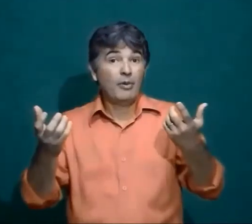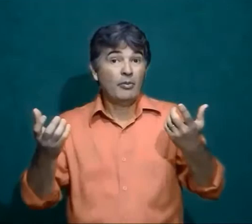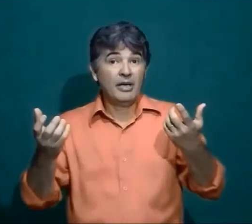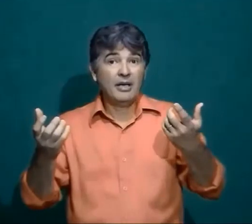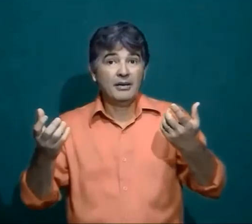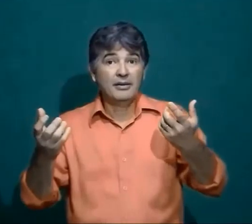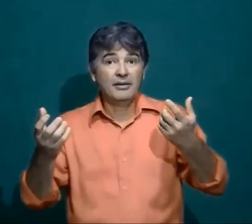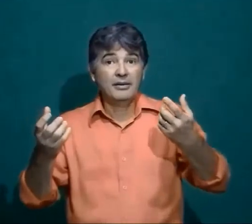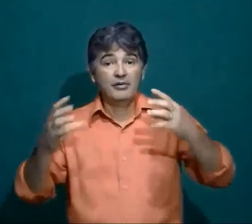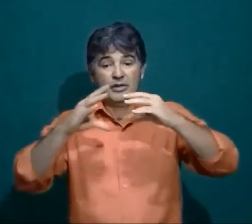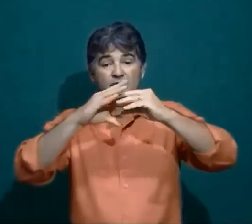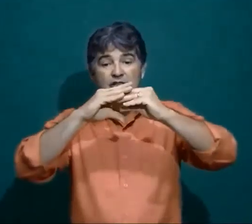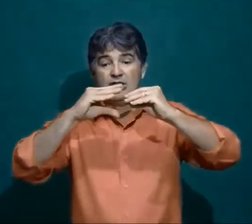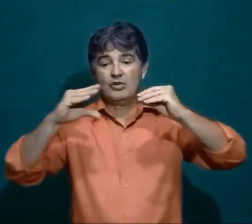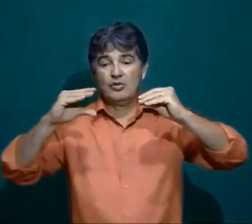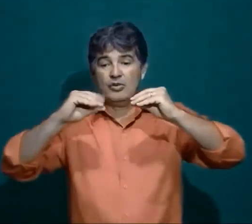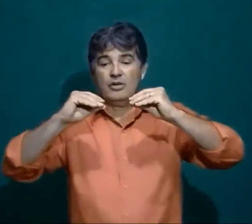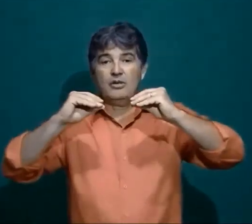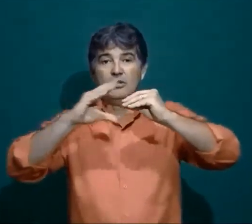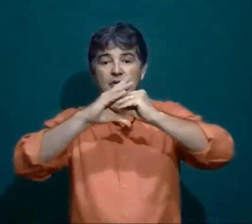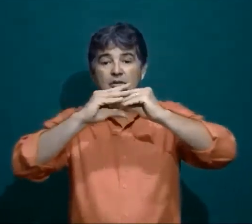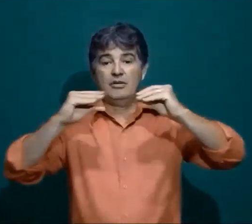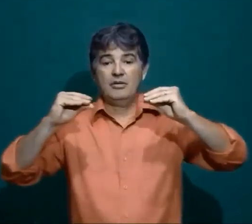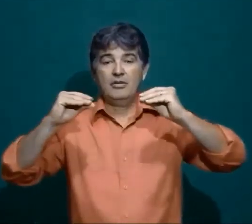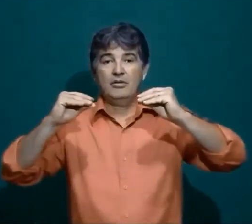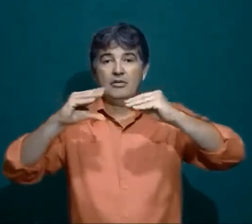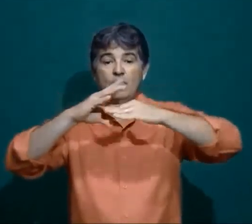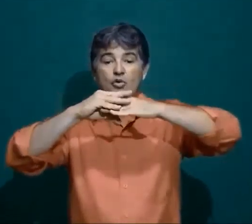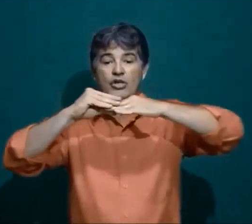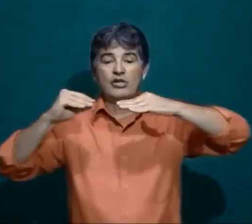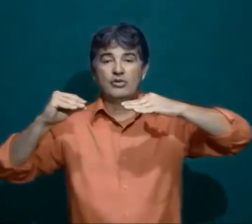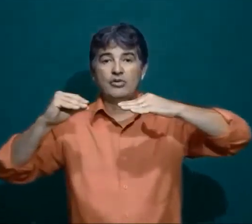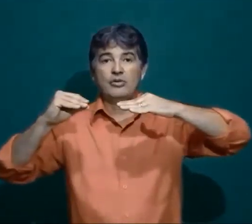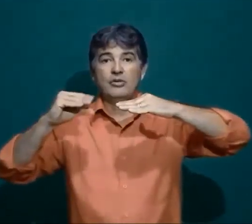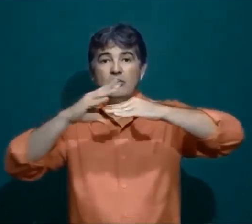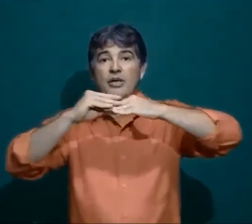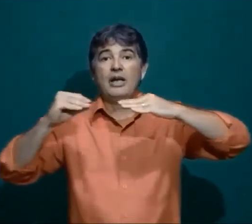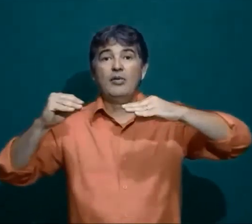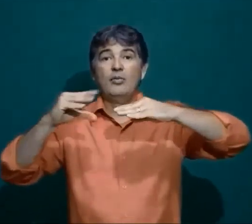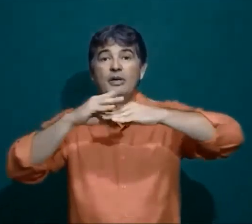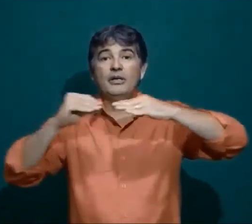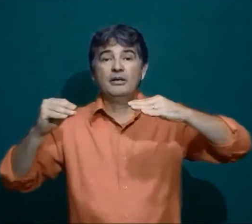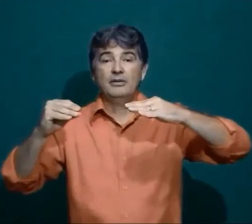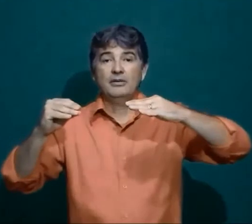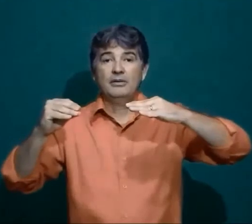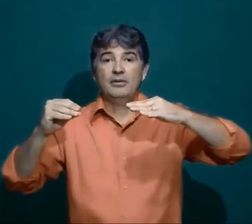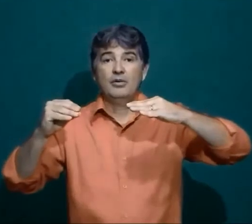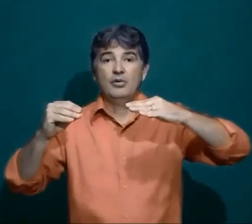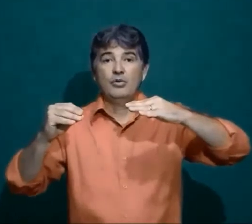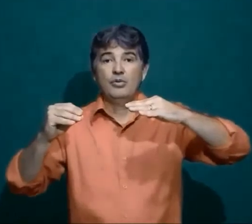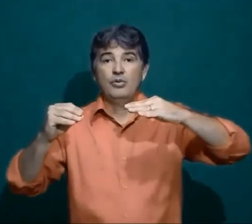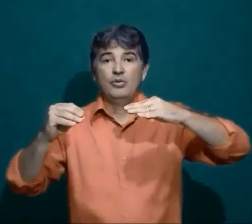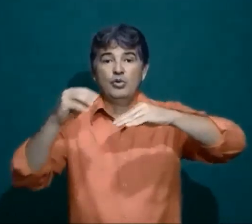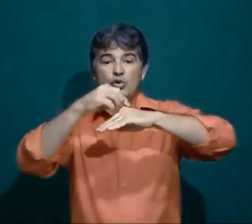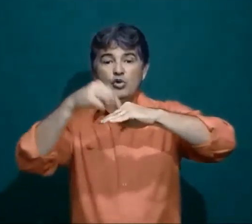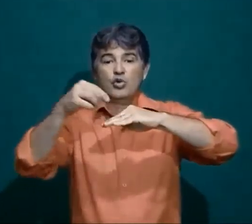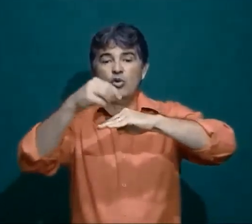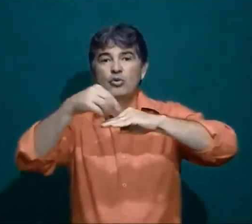abobrinha Você faz isto Ou isto Porque ela é comprida O chuchu